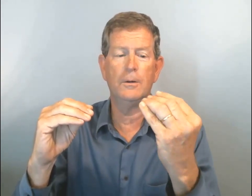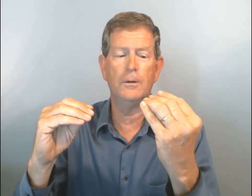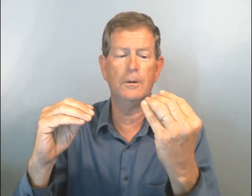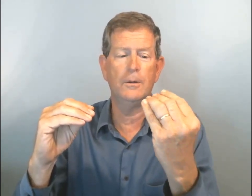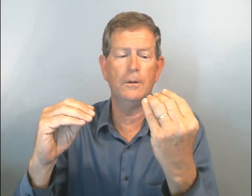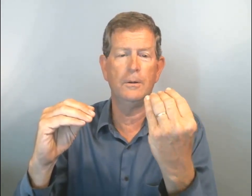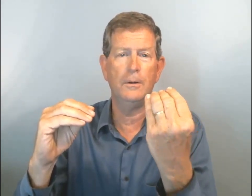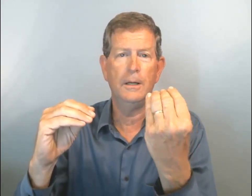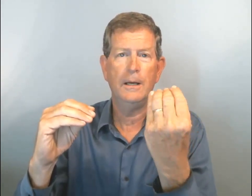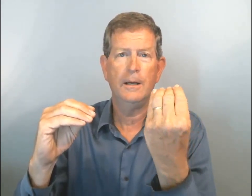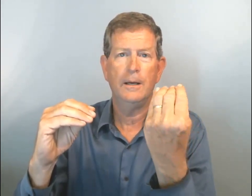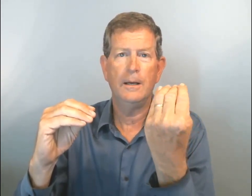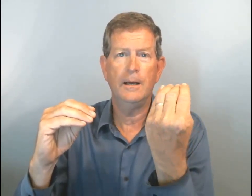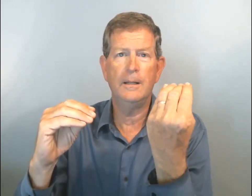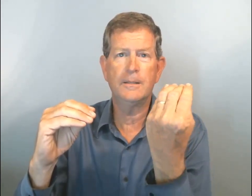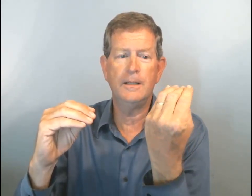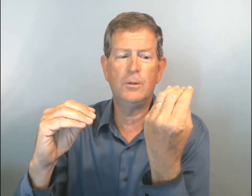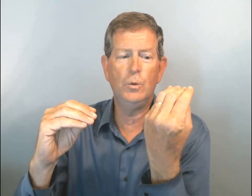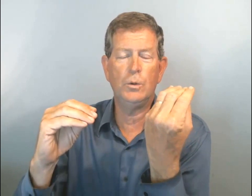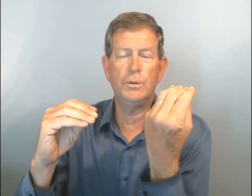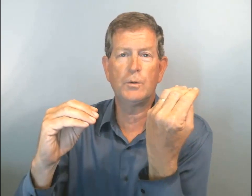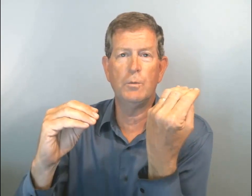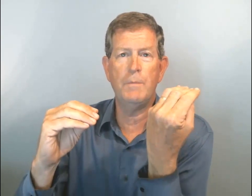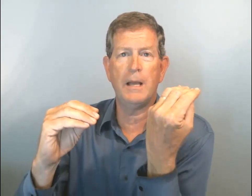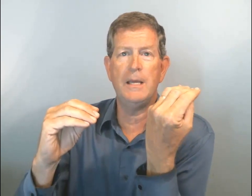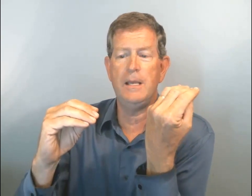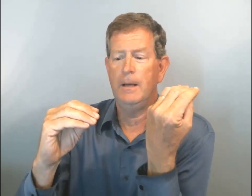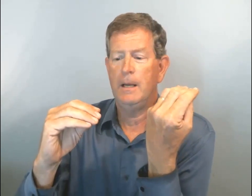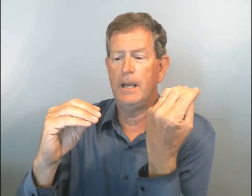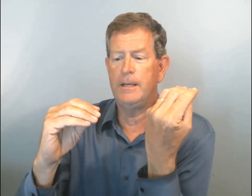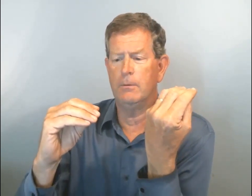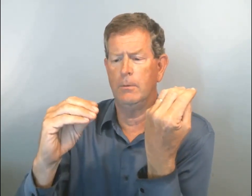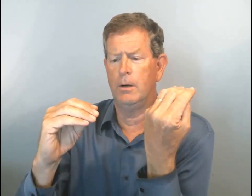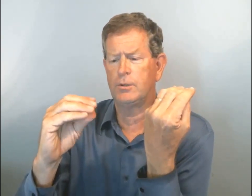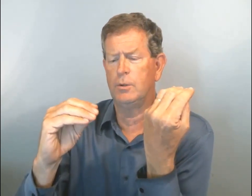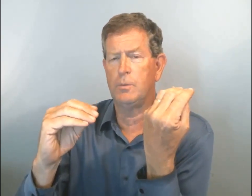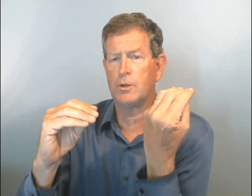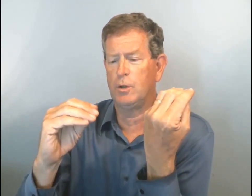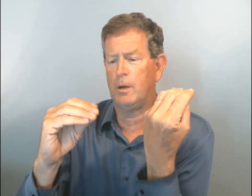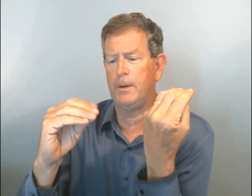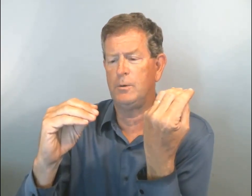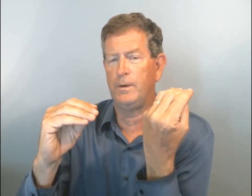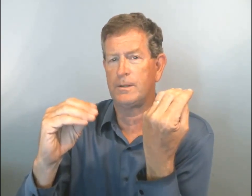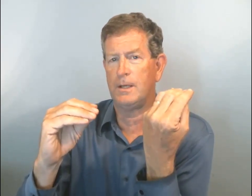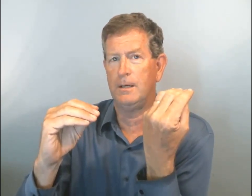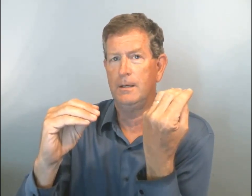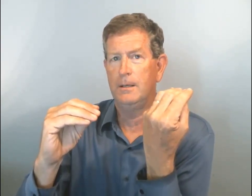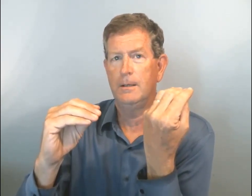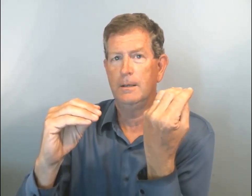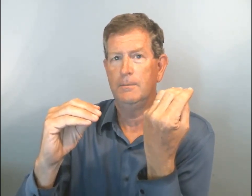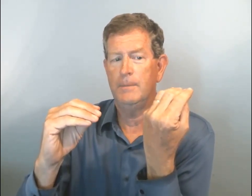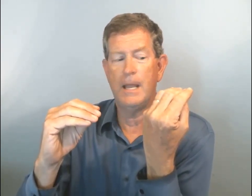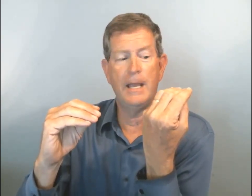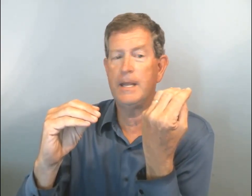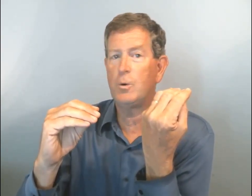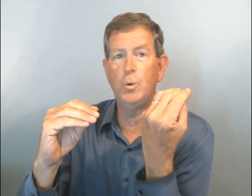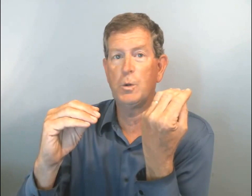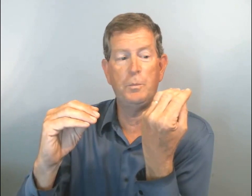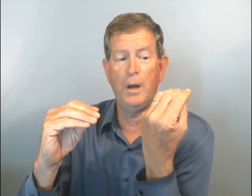! Elle se détourne de son mari et dit, excuse-moi, je n'aurais pas dû faire ça. Mais elle n'écoute pas